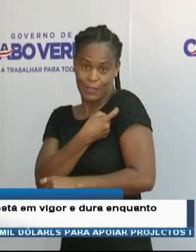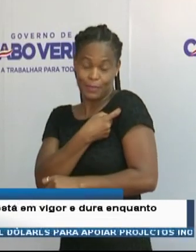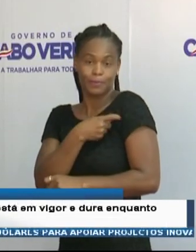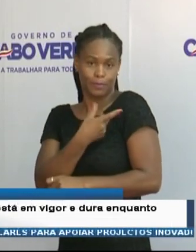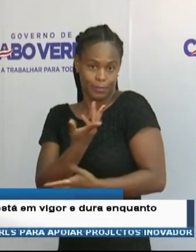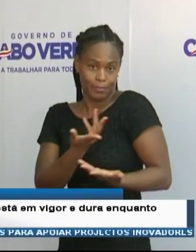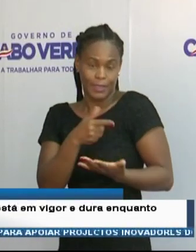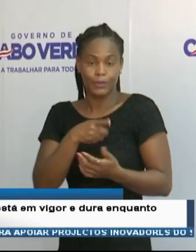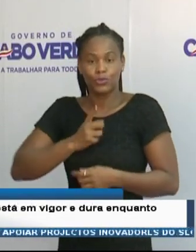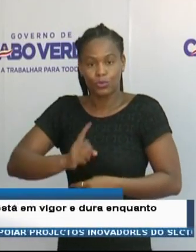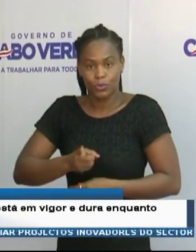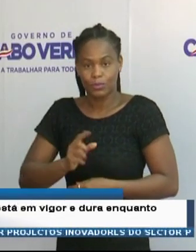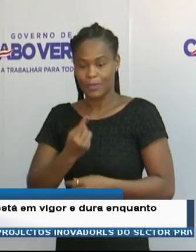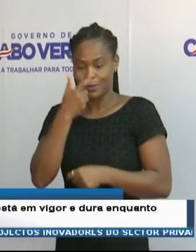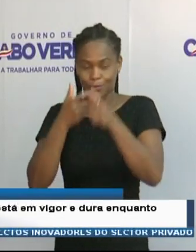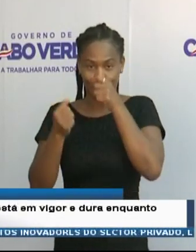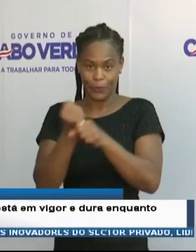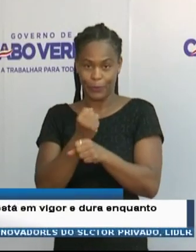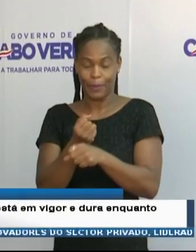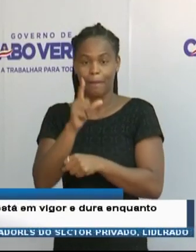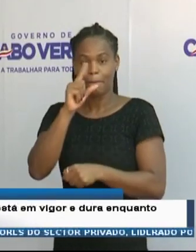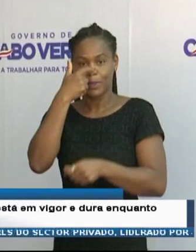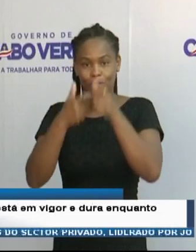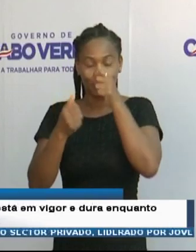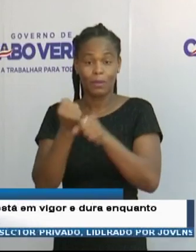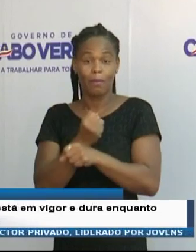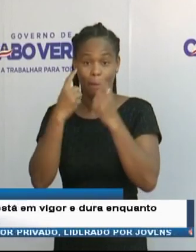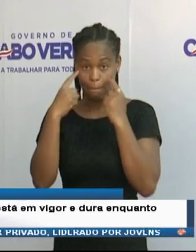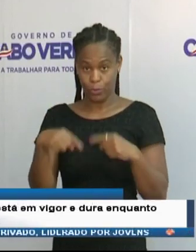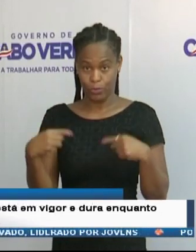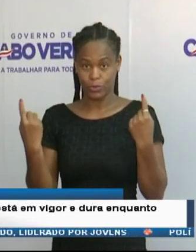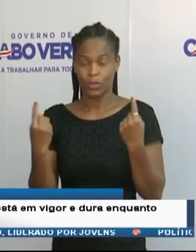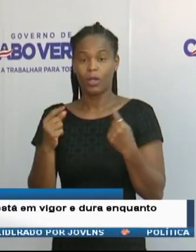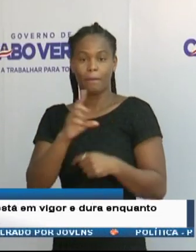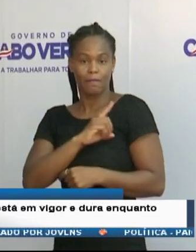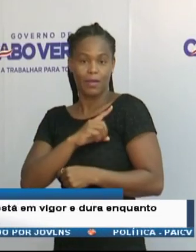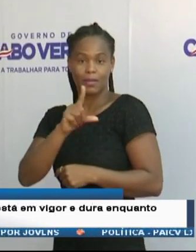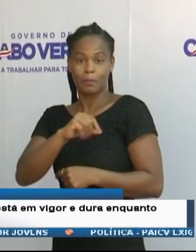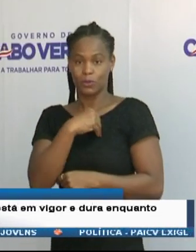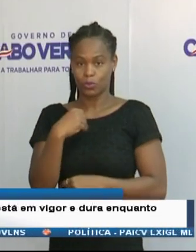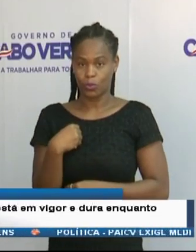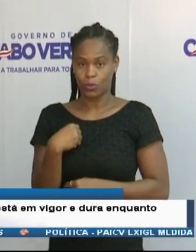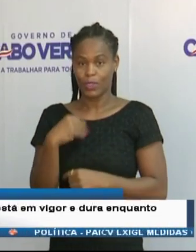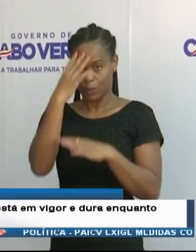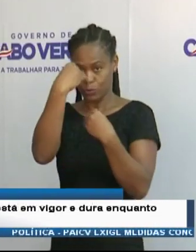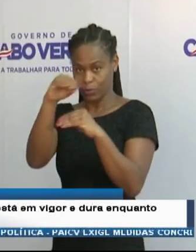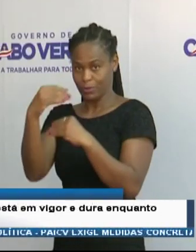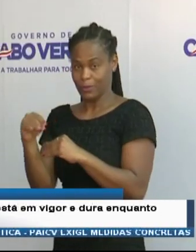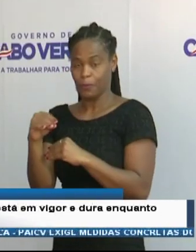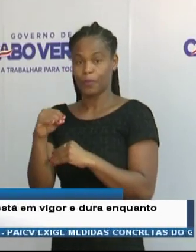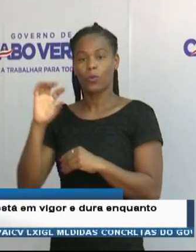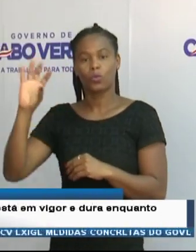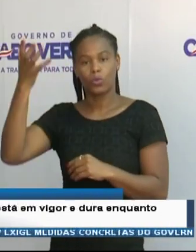portanto, exigida aos trabalhadores e prestadores dos serviços públicos e privados da saúde, da educação,